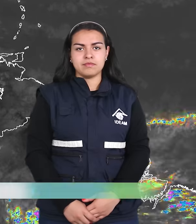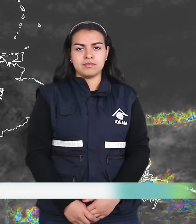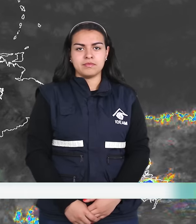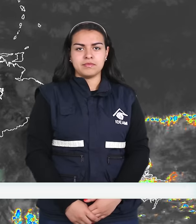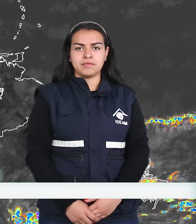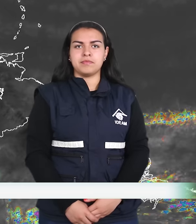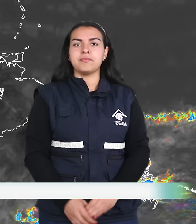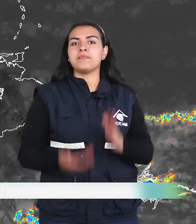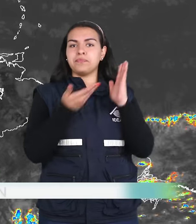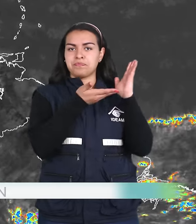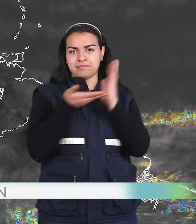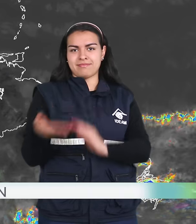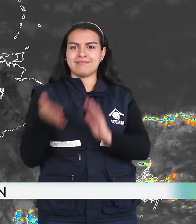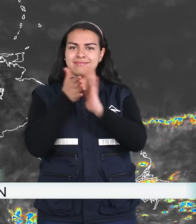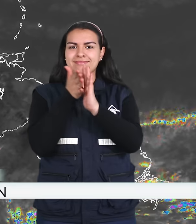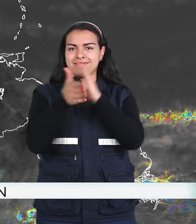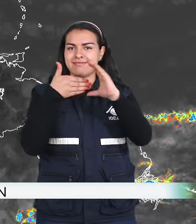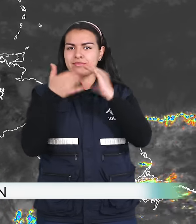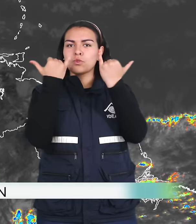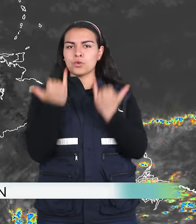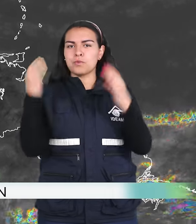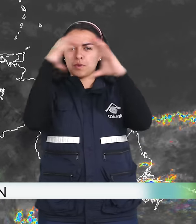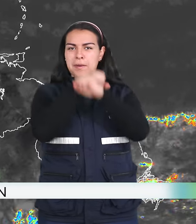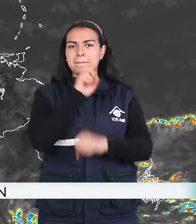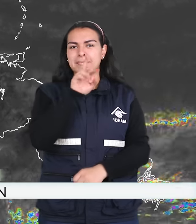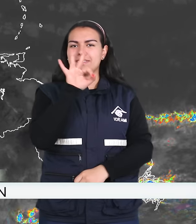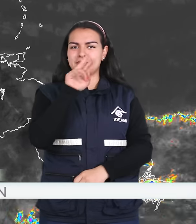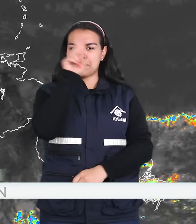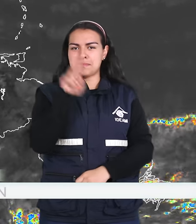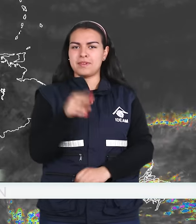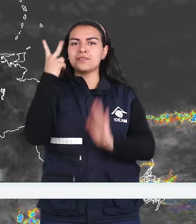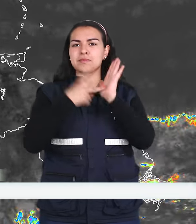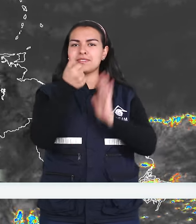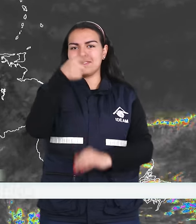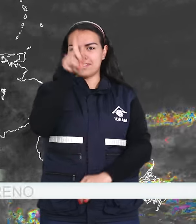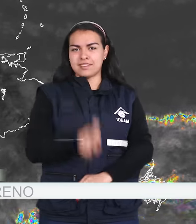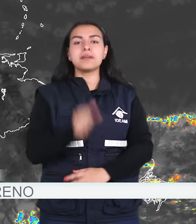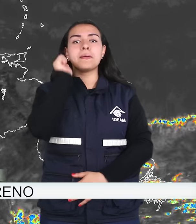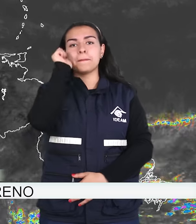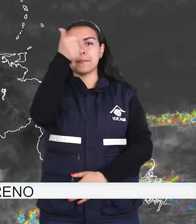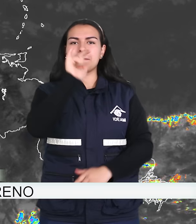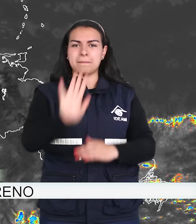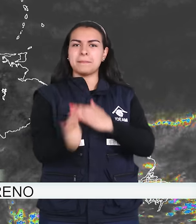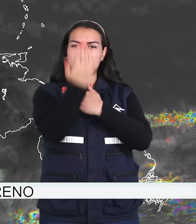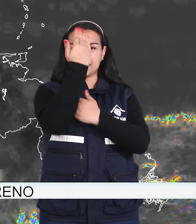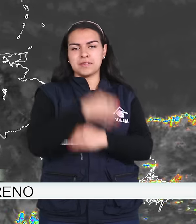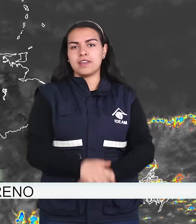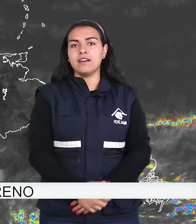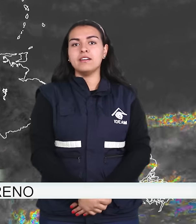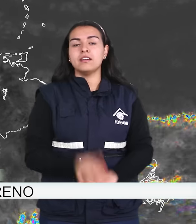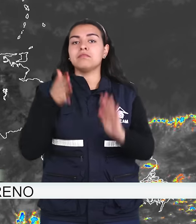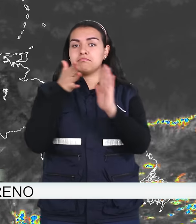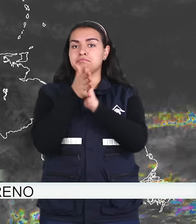Bienvenidos al pronóstico del estado del tiempo para la noche de hoy, 23 de marzo del 2016 y madrugada de mañana. Les